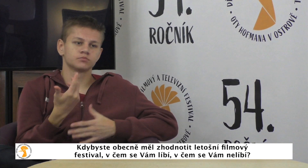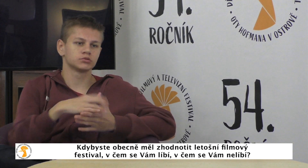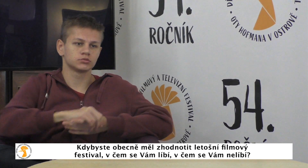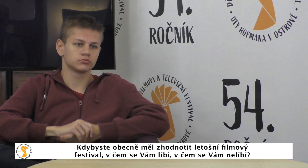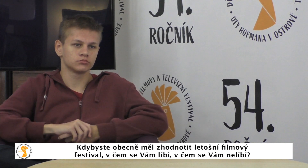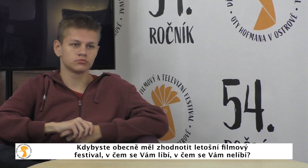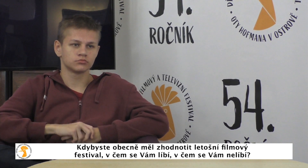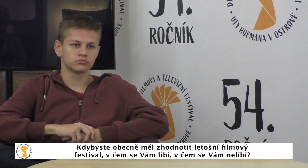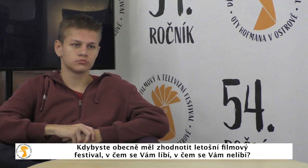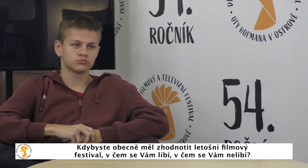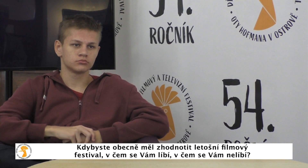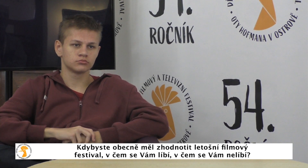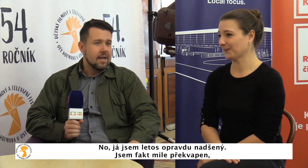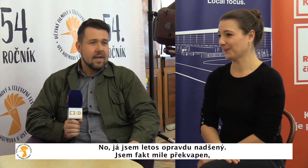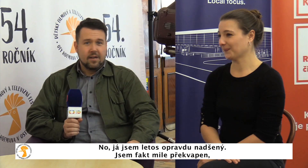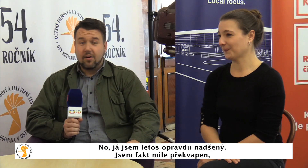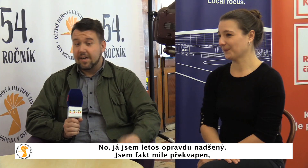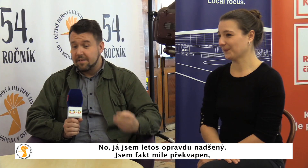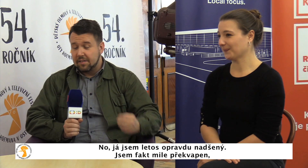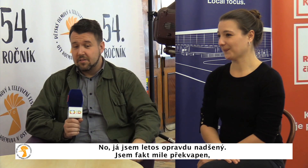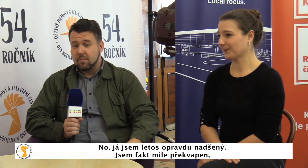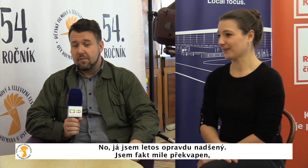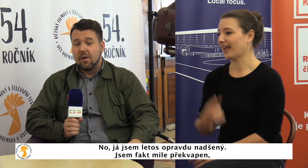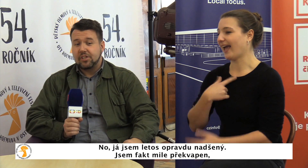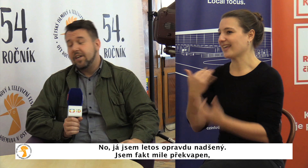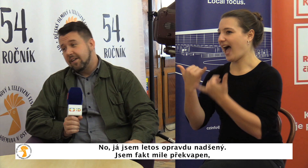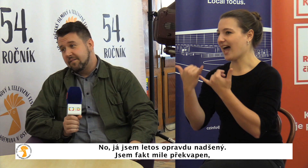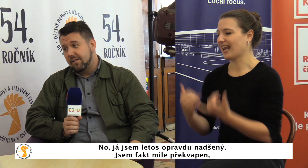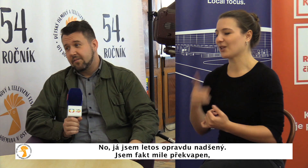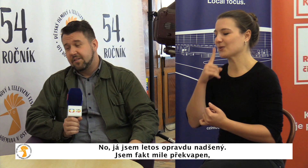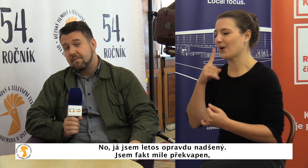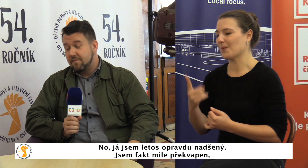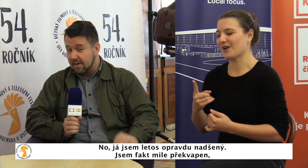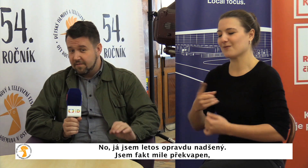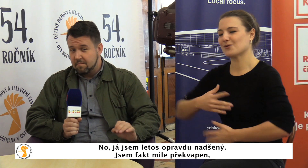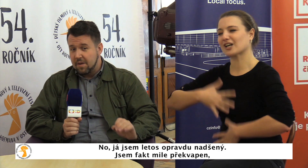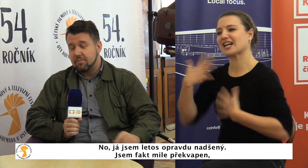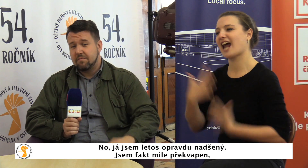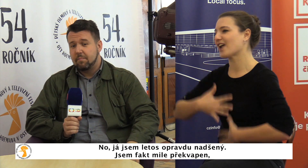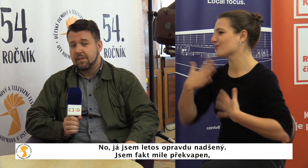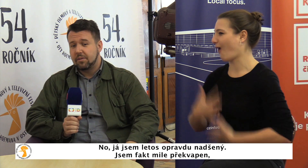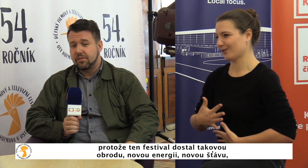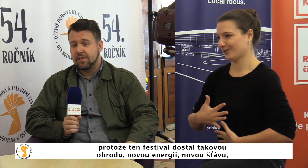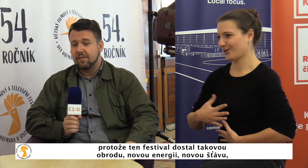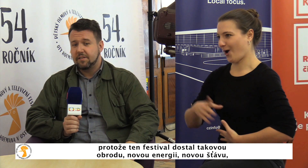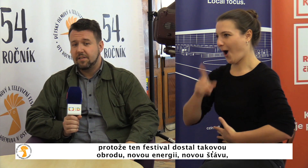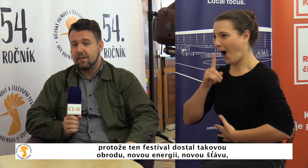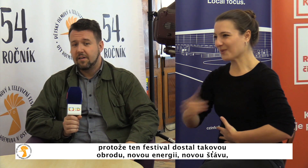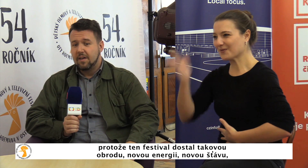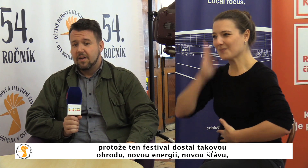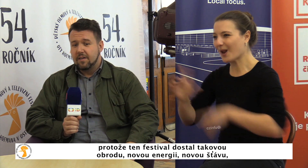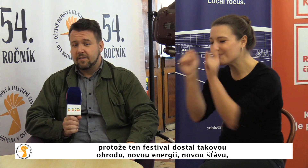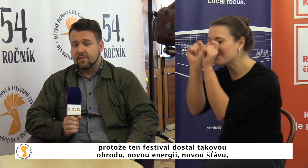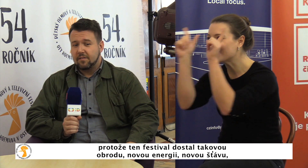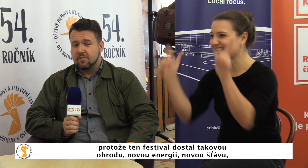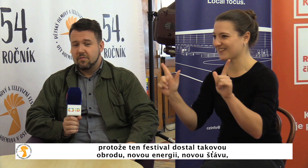líbí, v čem se vám nelíbí? No, já jsem letos opravdu nadšený. Jsem fakt milé překvapen, protože ten festival